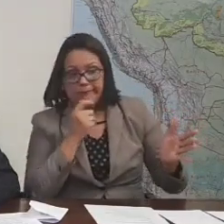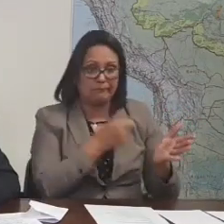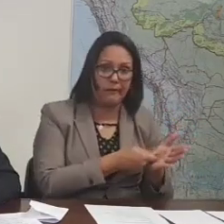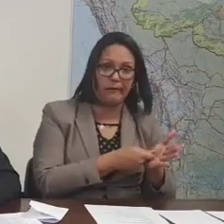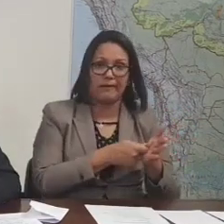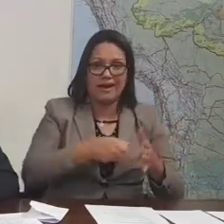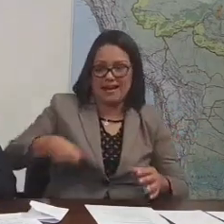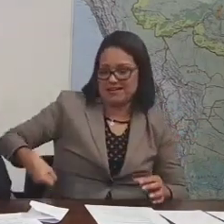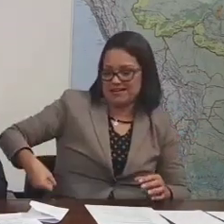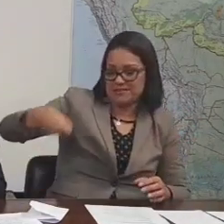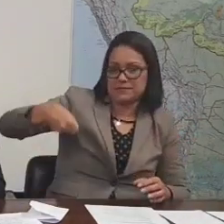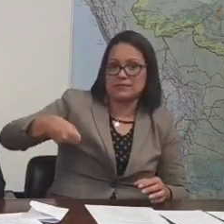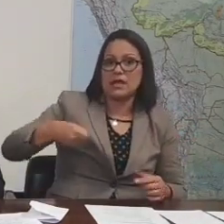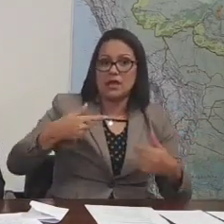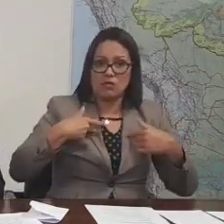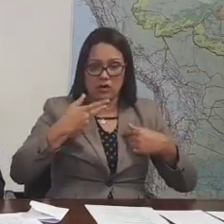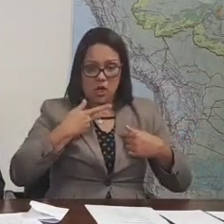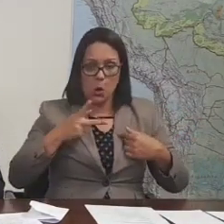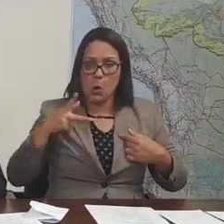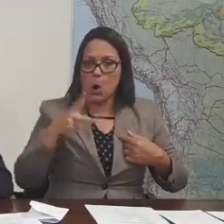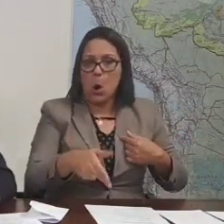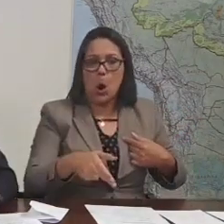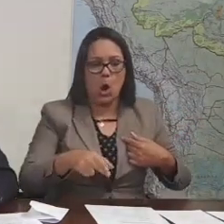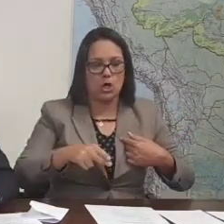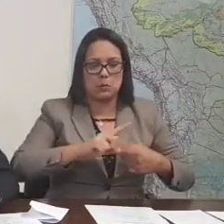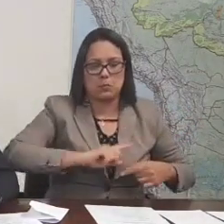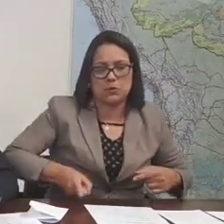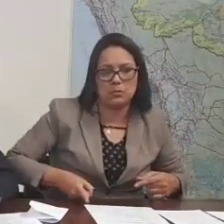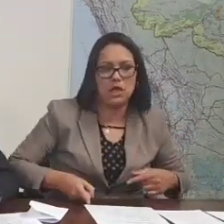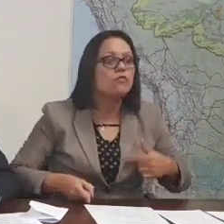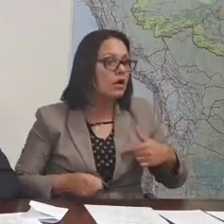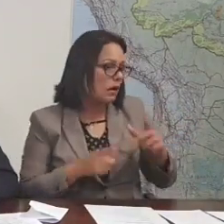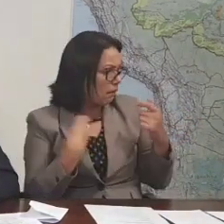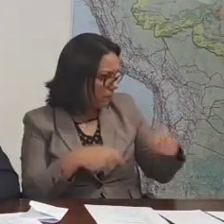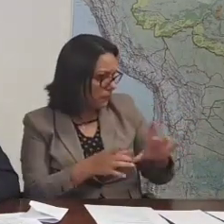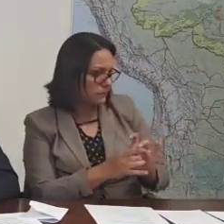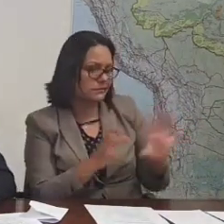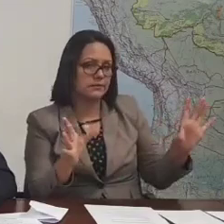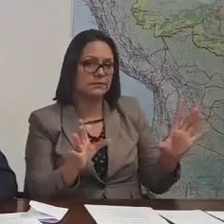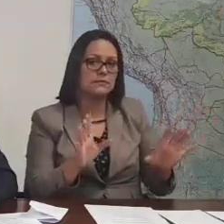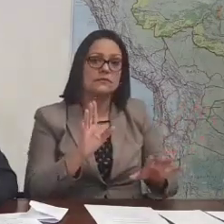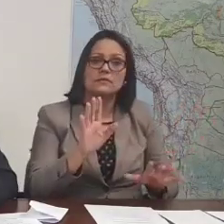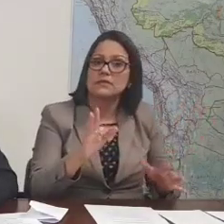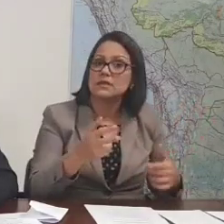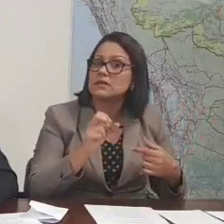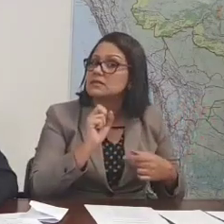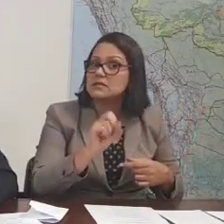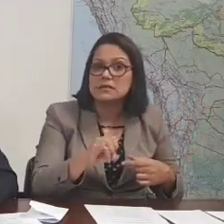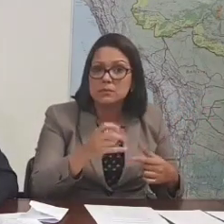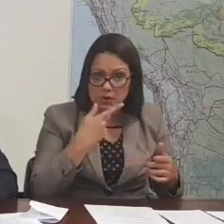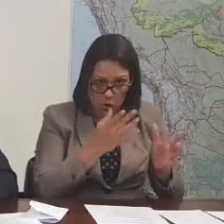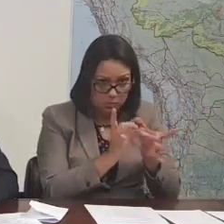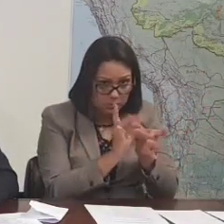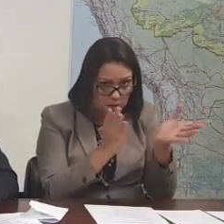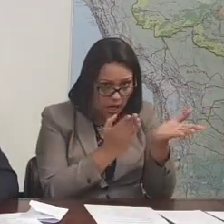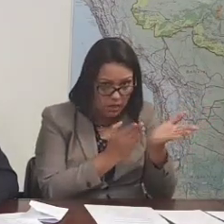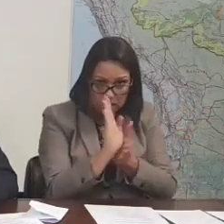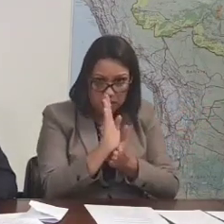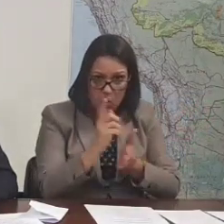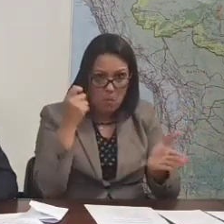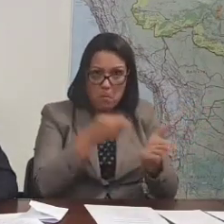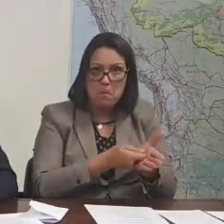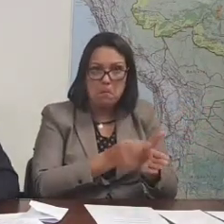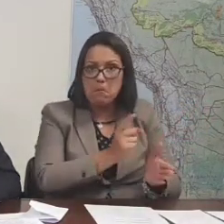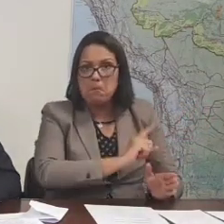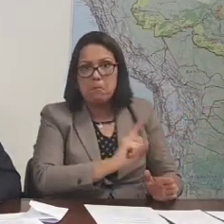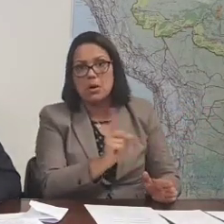Alguns dizem que eu devo vetar, outros sancionar. sancionando não cobra até 23 quilos.